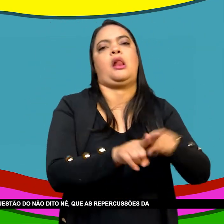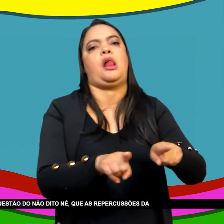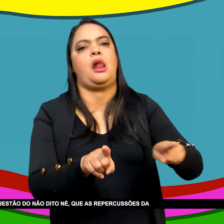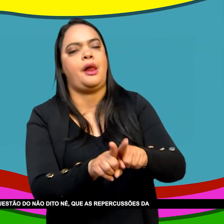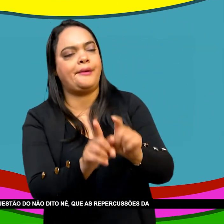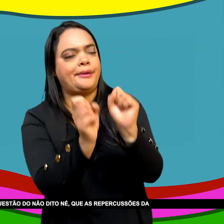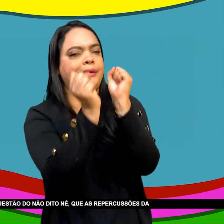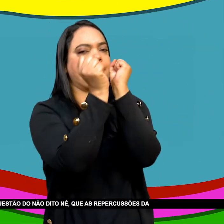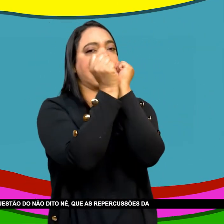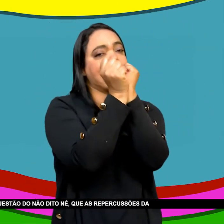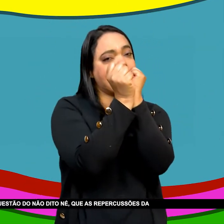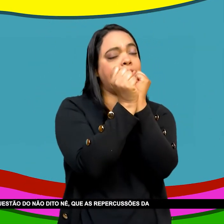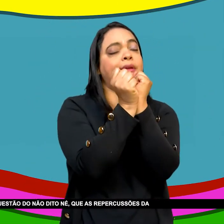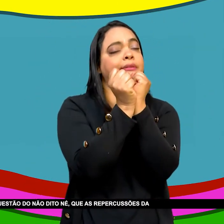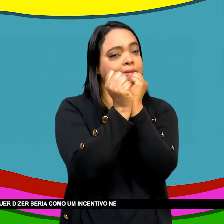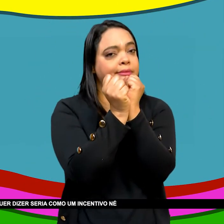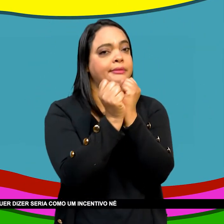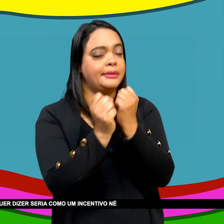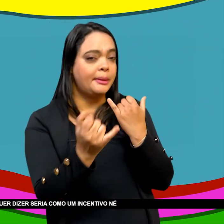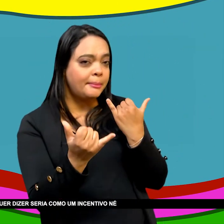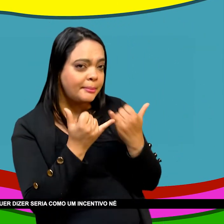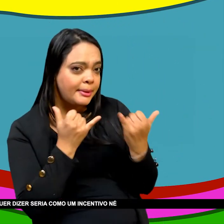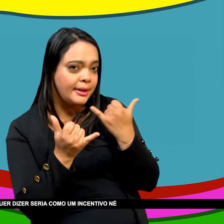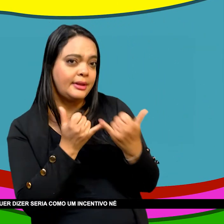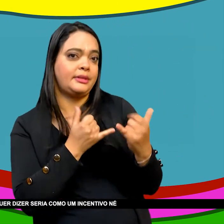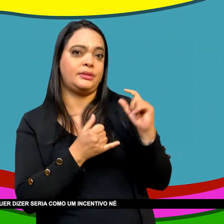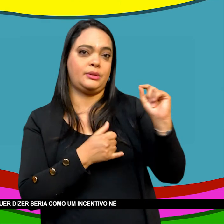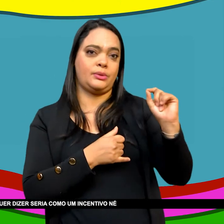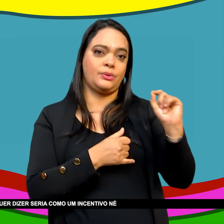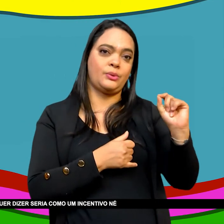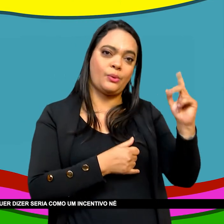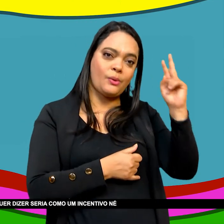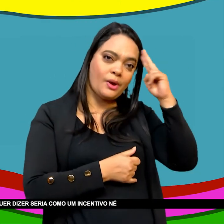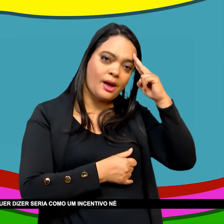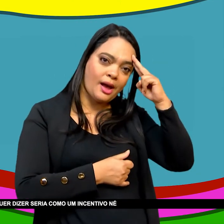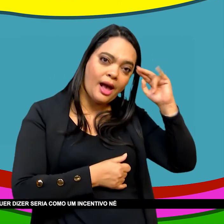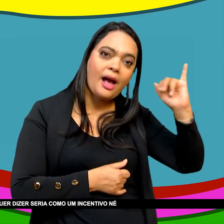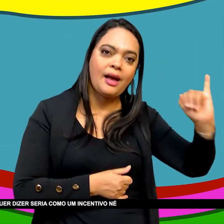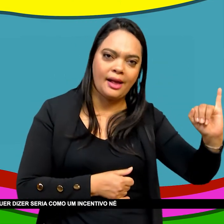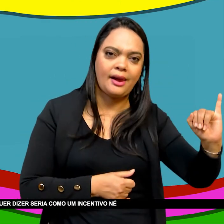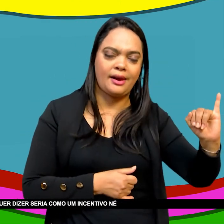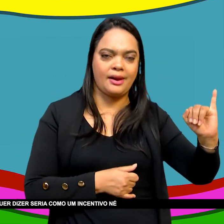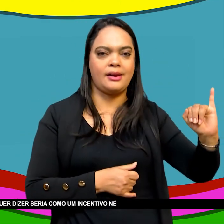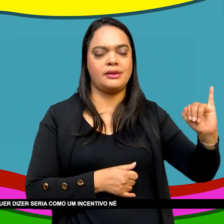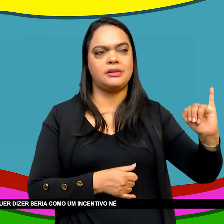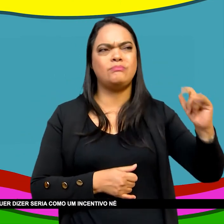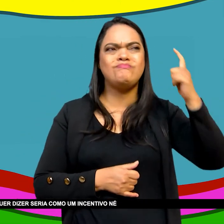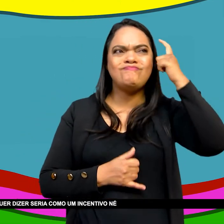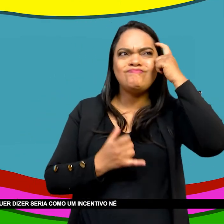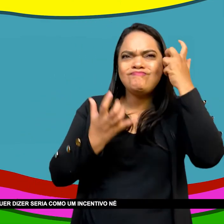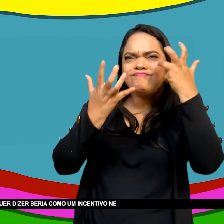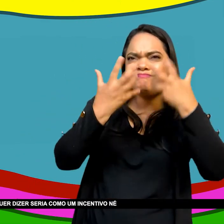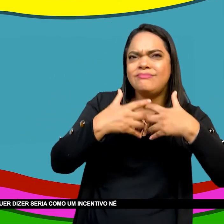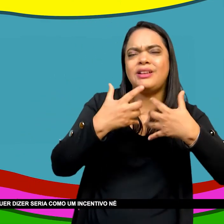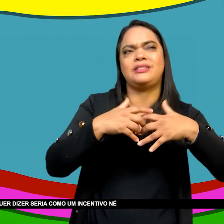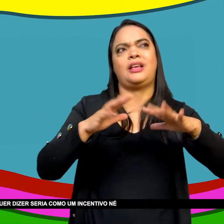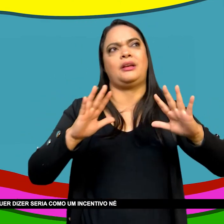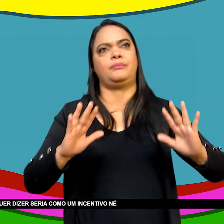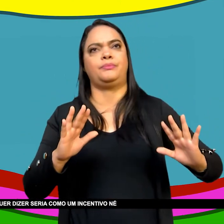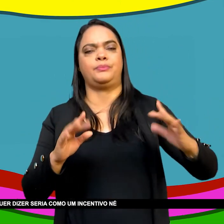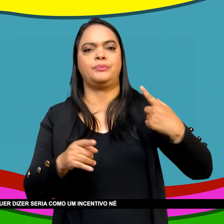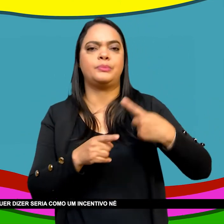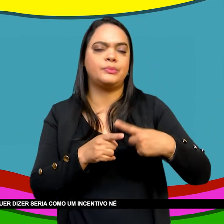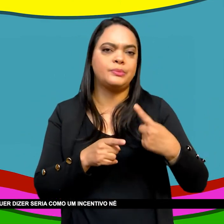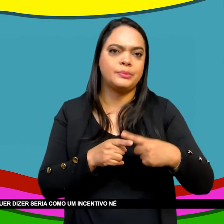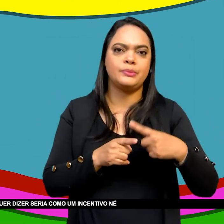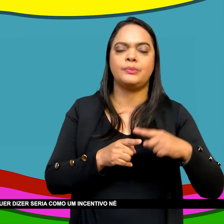repercussões Da Da Revolução Do Haiti No Brasil O outro ponto de vista Quer dizer Seria como